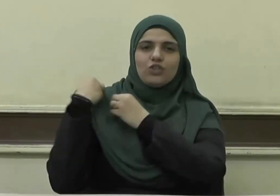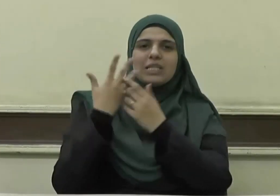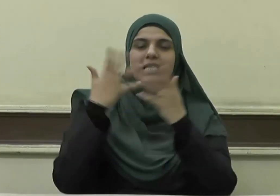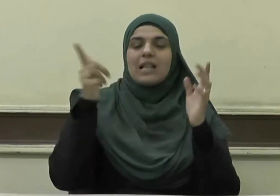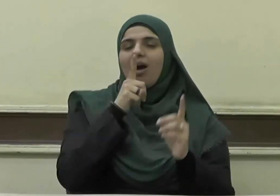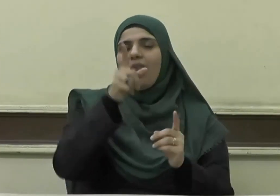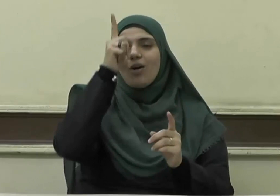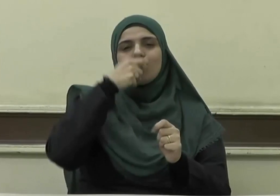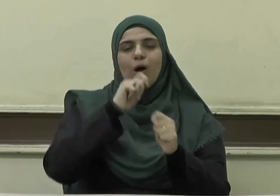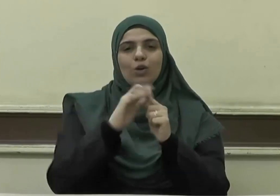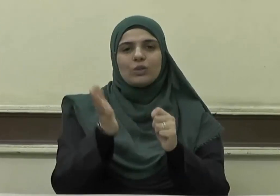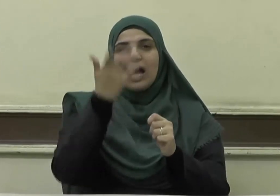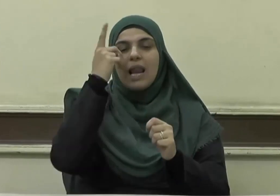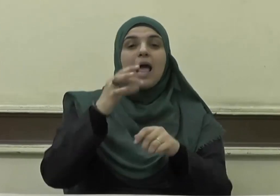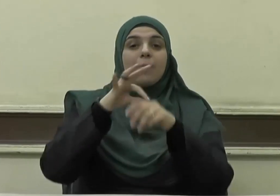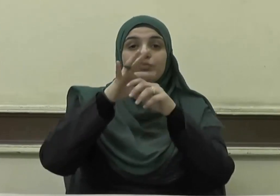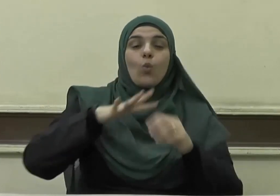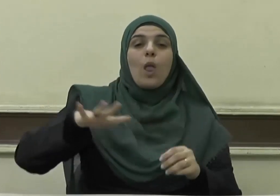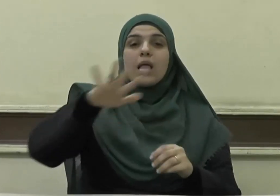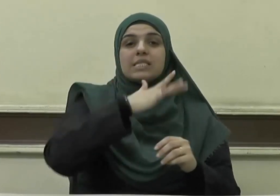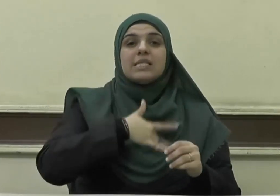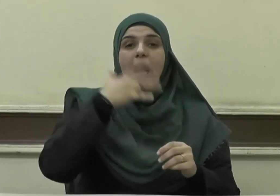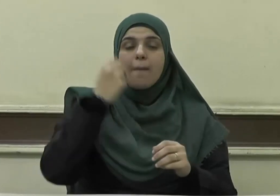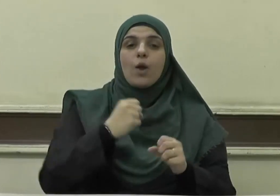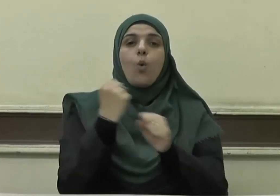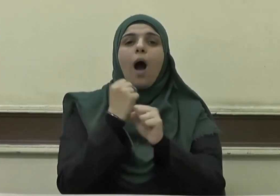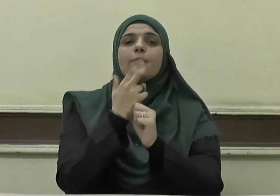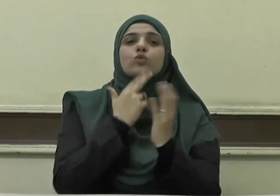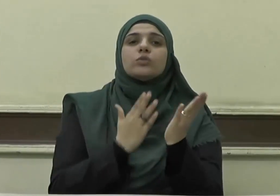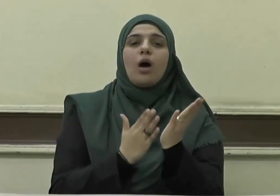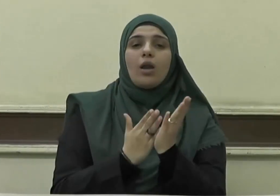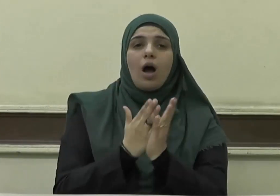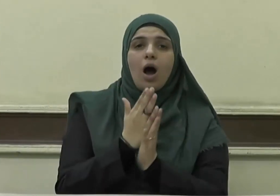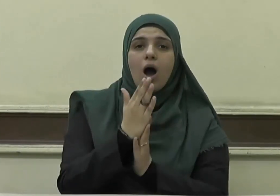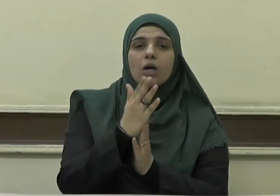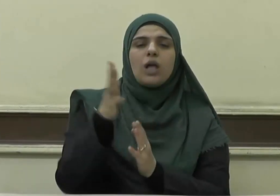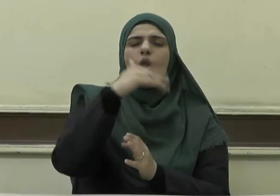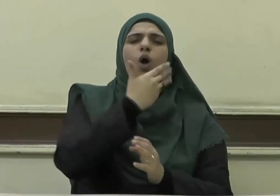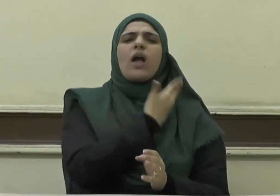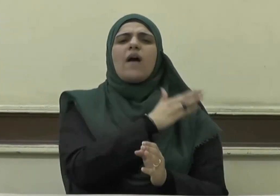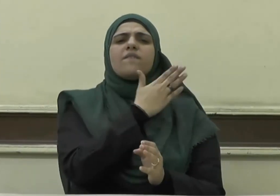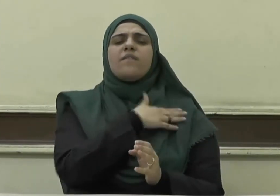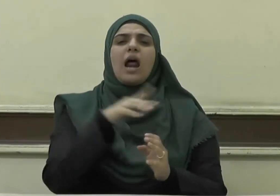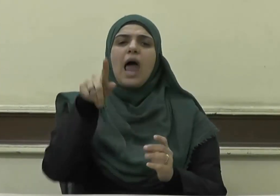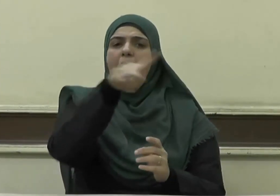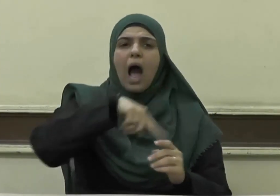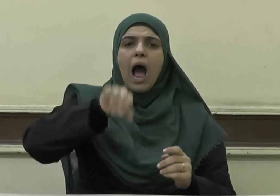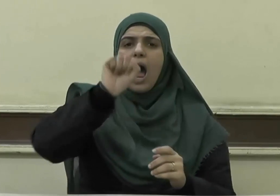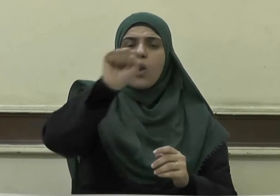والذين آمنوا وعملوا الصالحات لنكفرن عنهم سيئاتهم